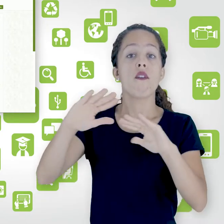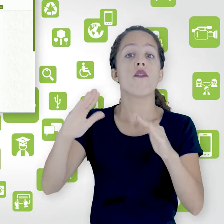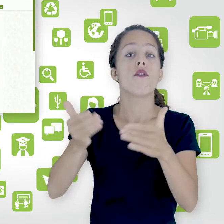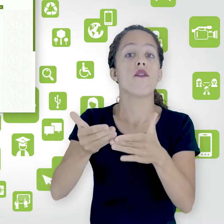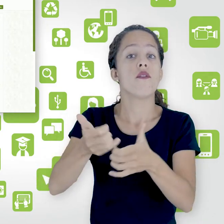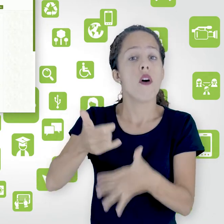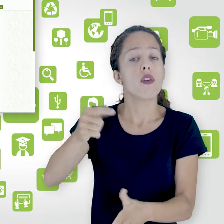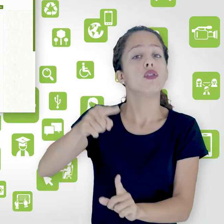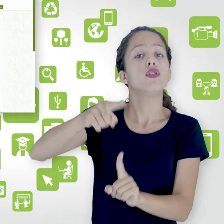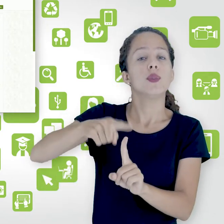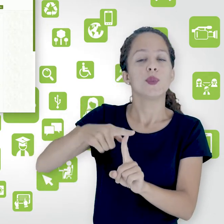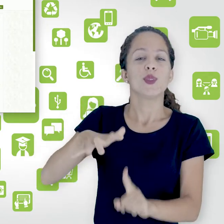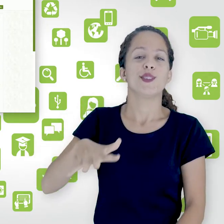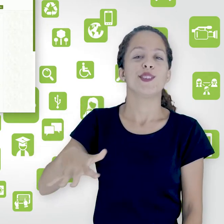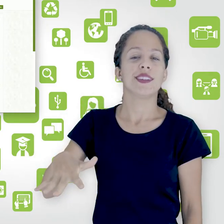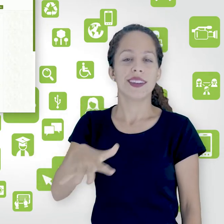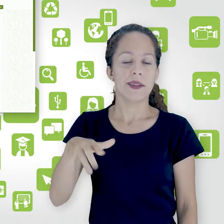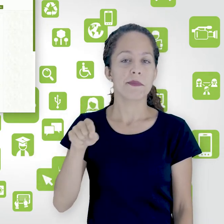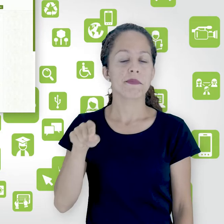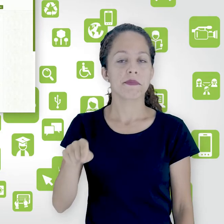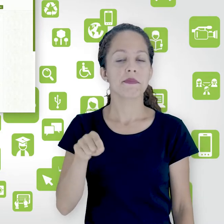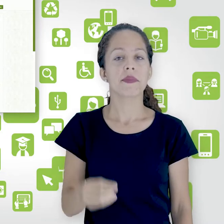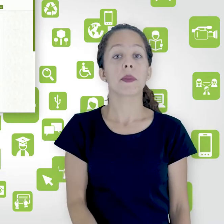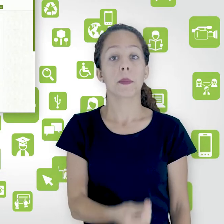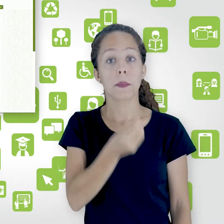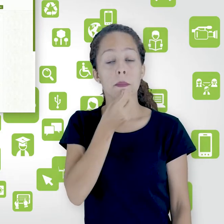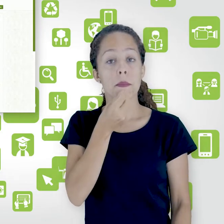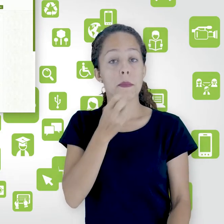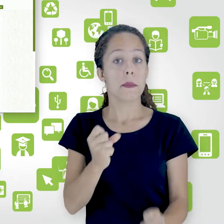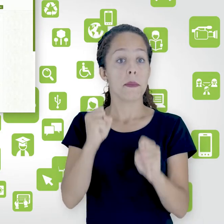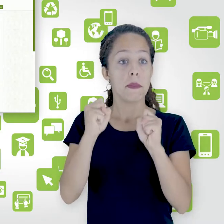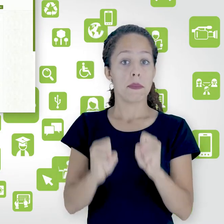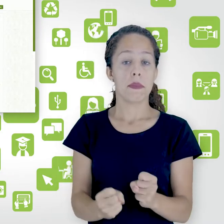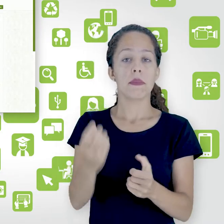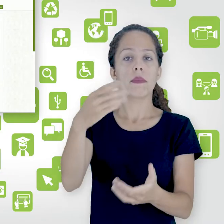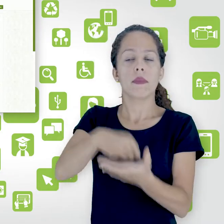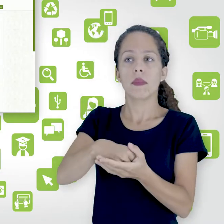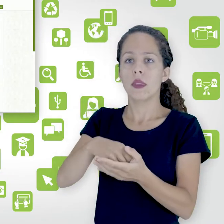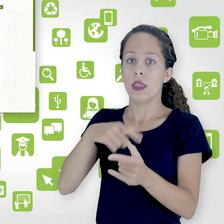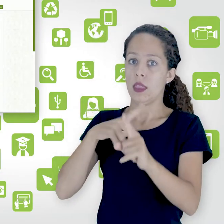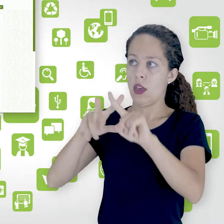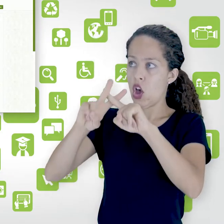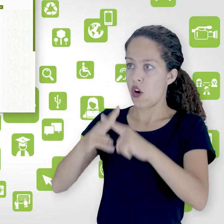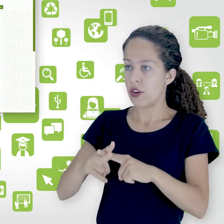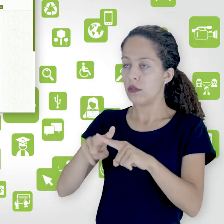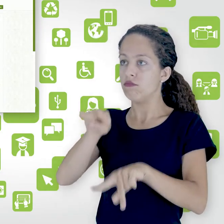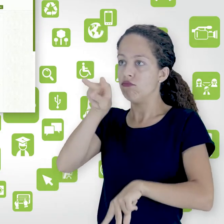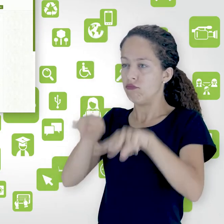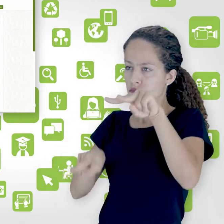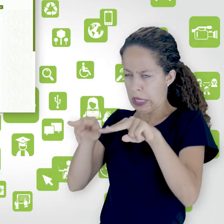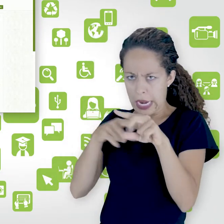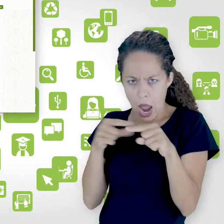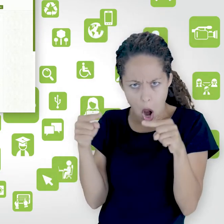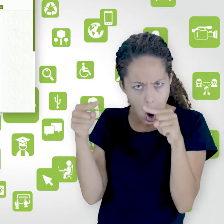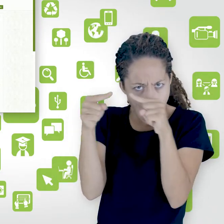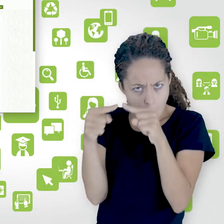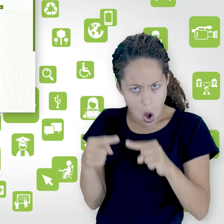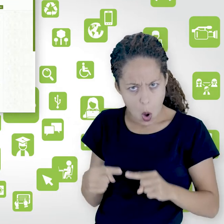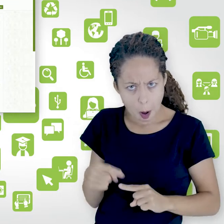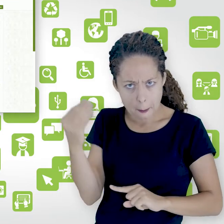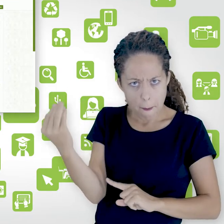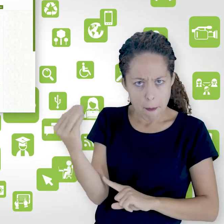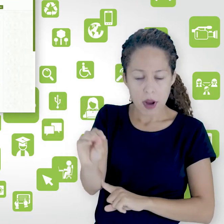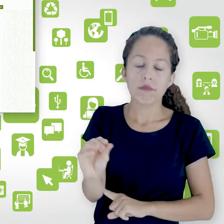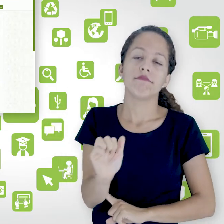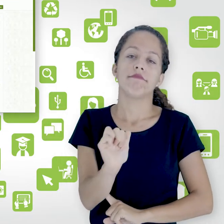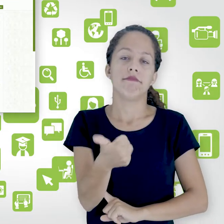tipo geral e aí você pode então visualizar as configurações e ver se ele está de acordo com o que você inseriu